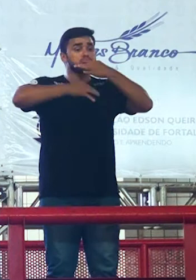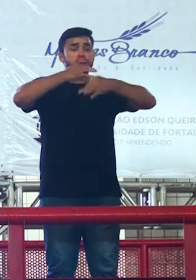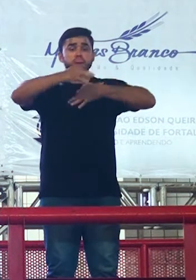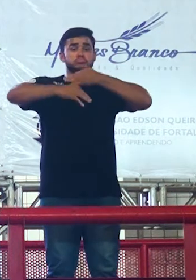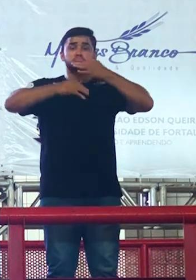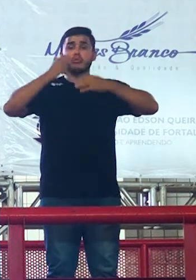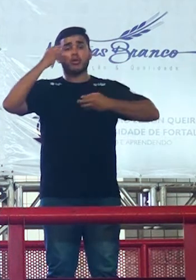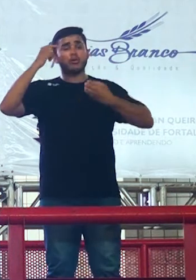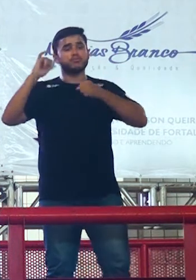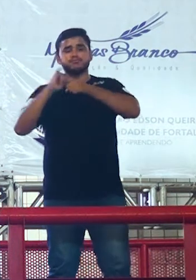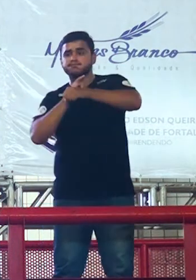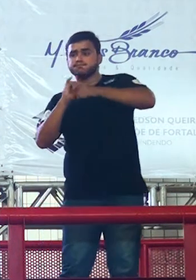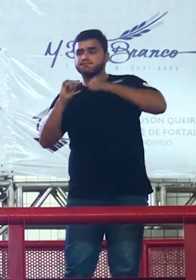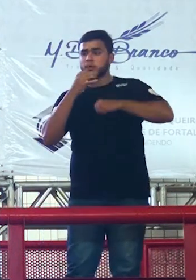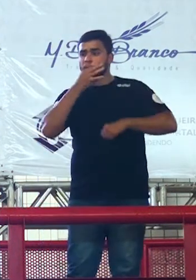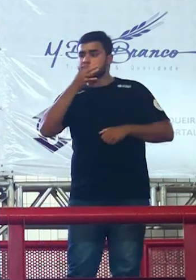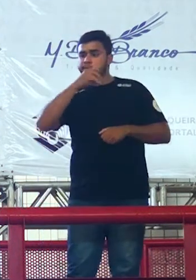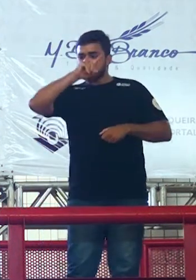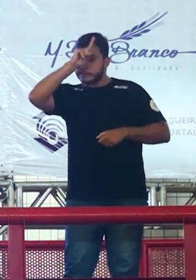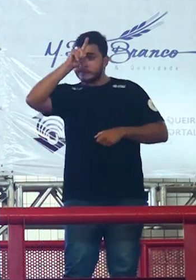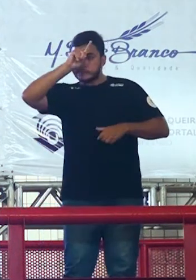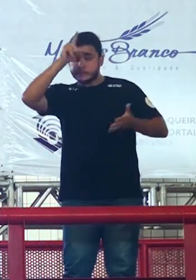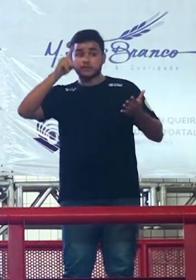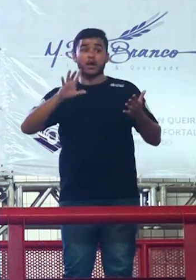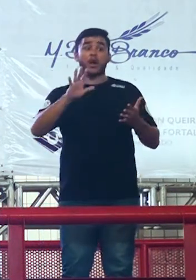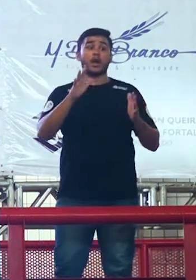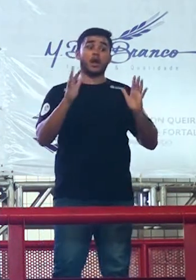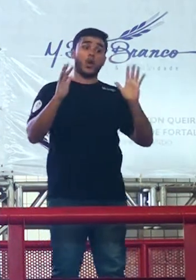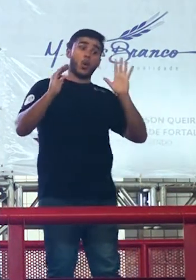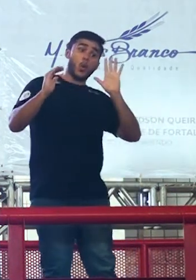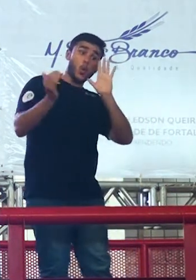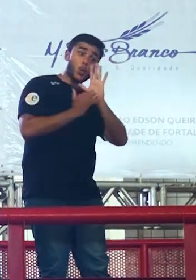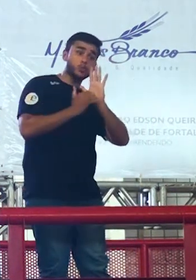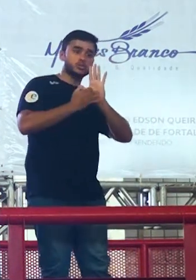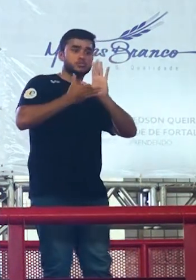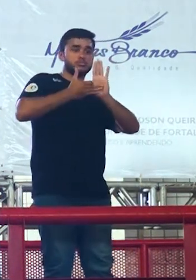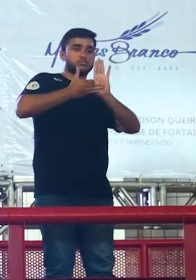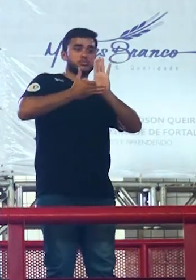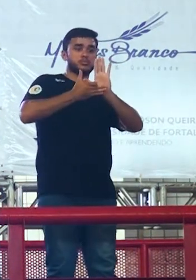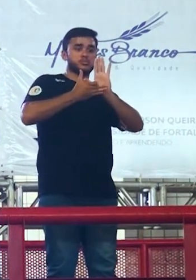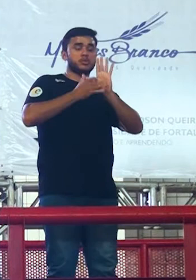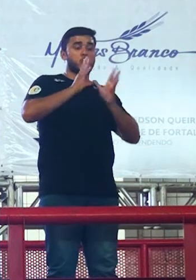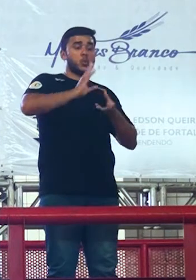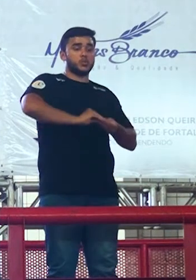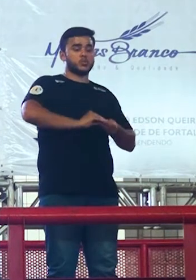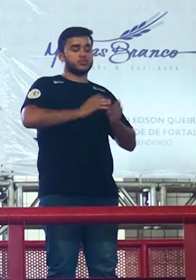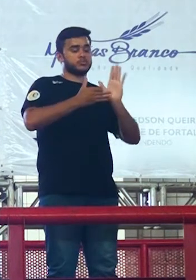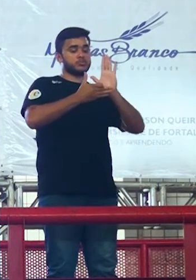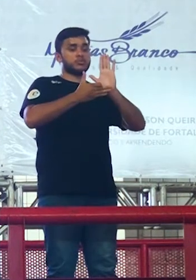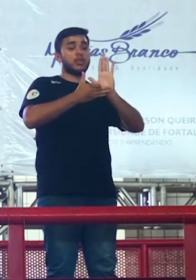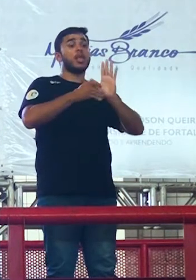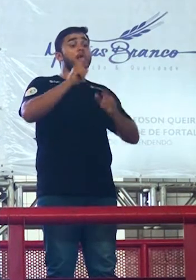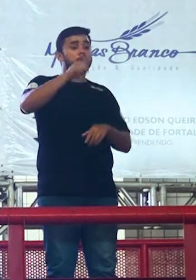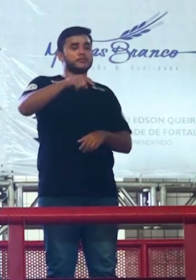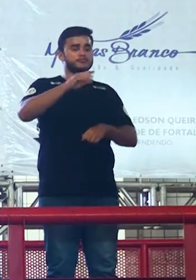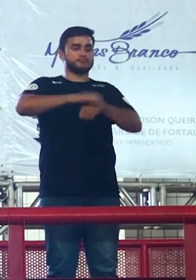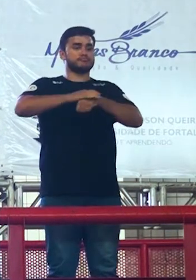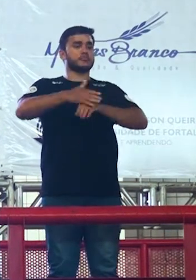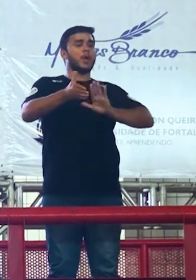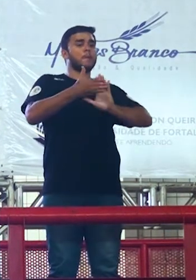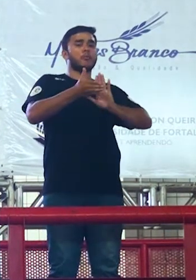você vai provar e não se esqueça de no último parágrafo geralmente o quarto fazer a